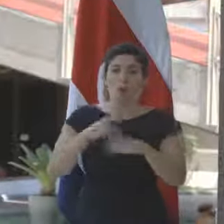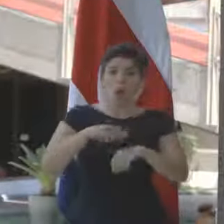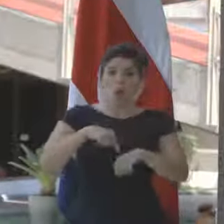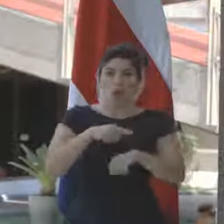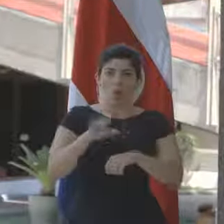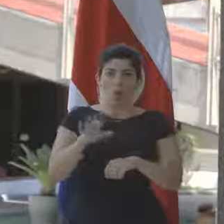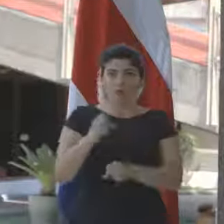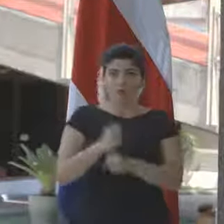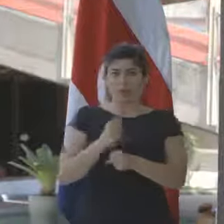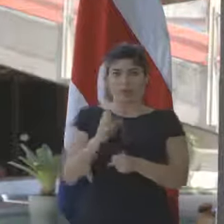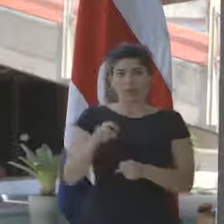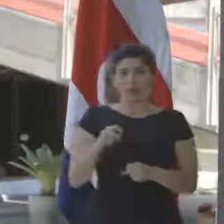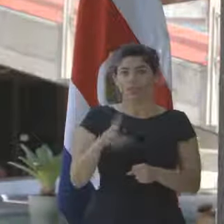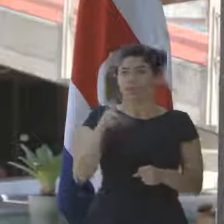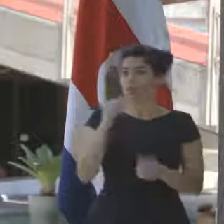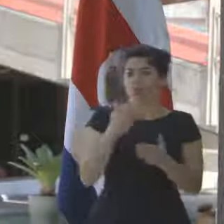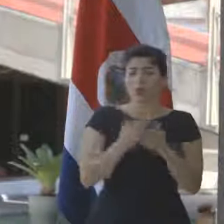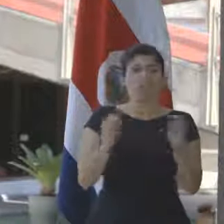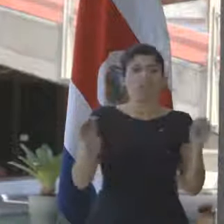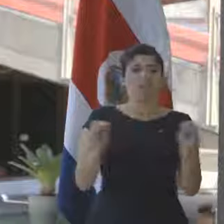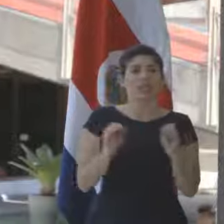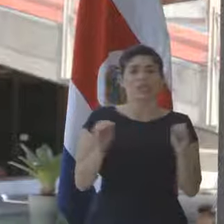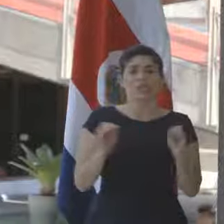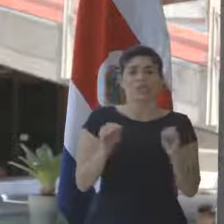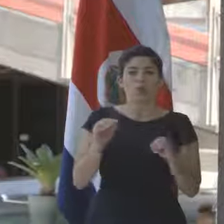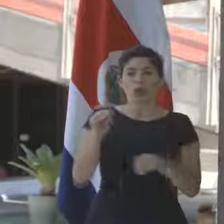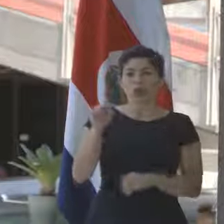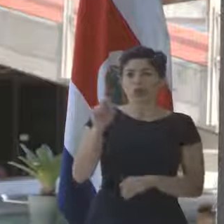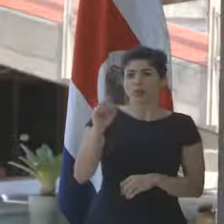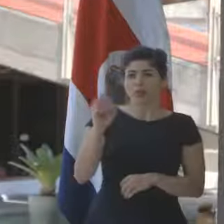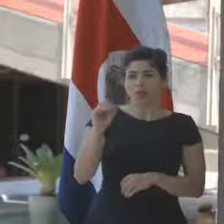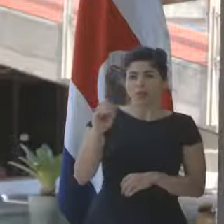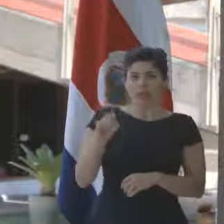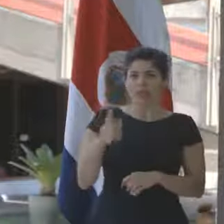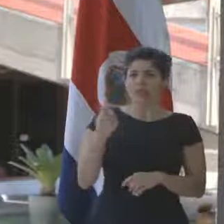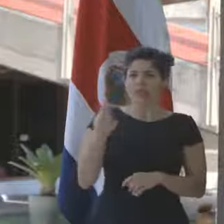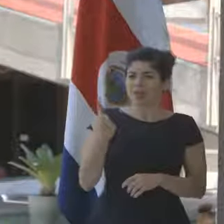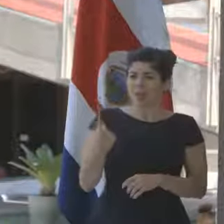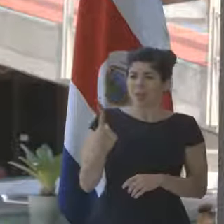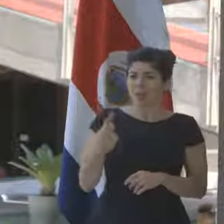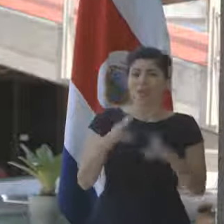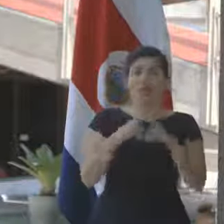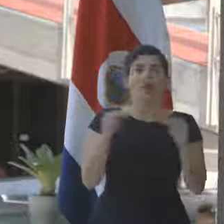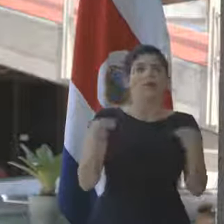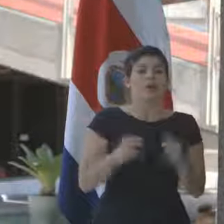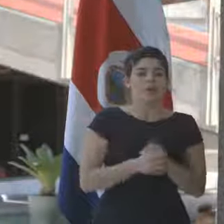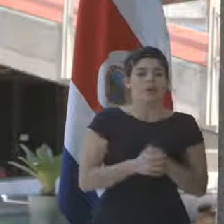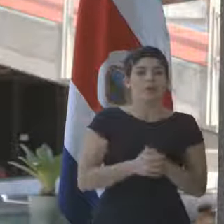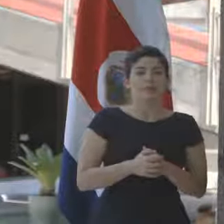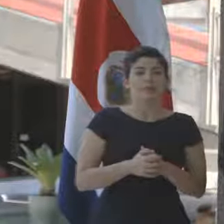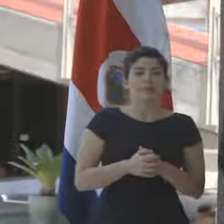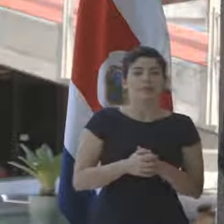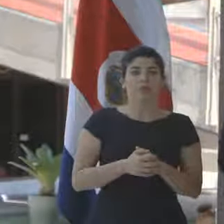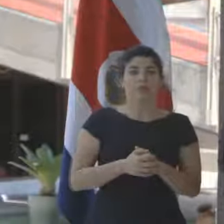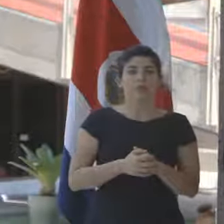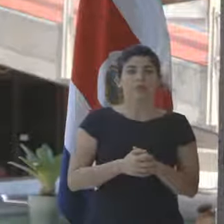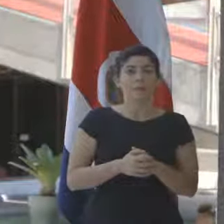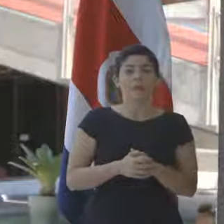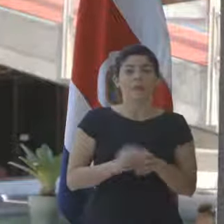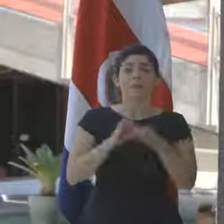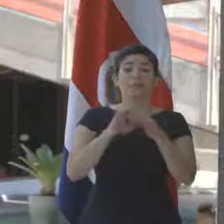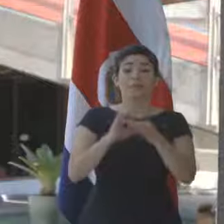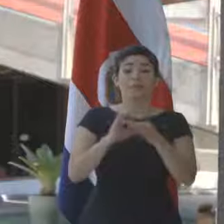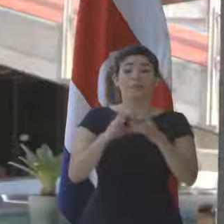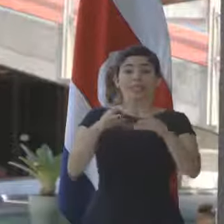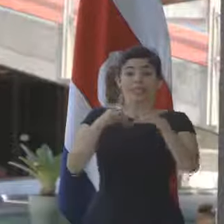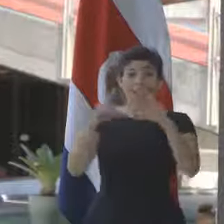jornada. No estaríamos planteando ninguna sueldo. ¿Falta una? ¿Nicaragua? Nicaragua. En relación